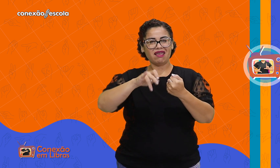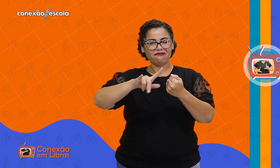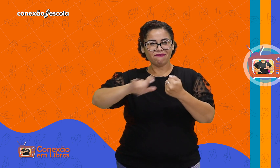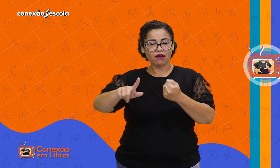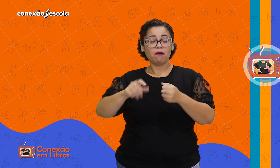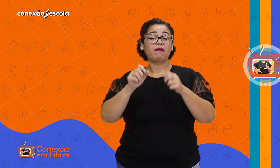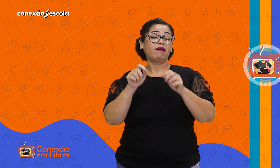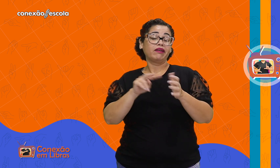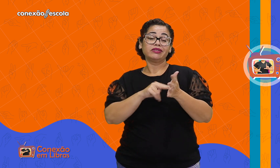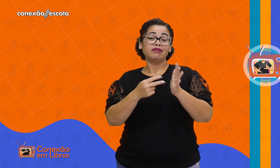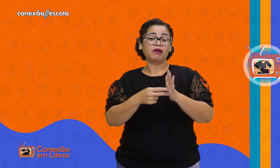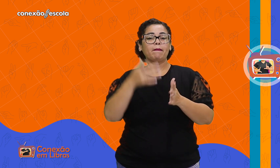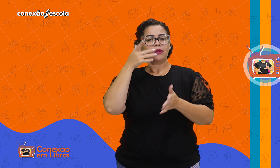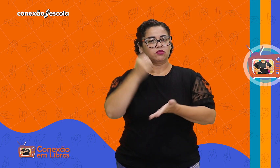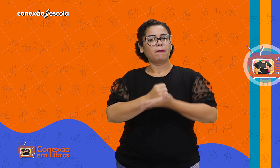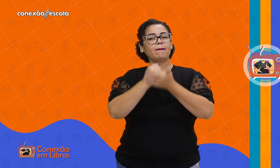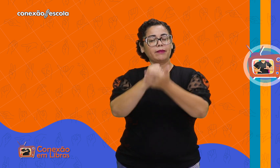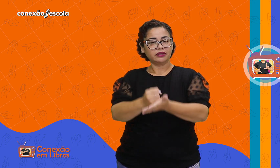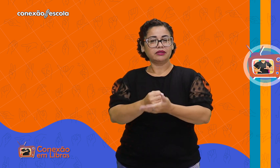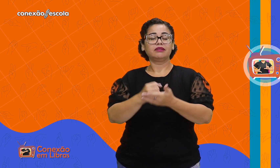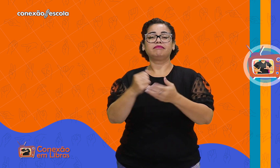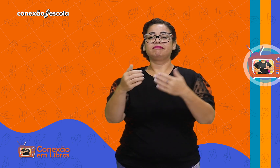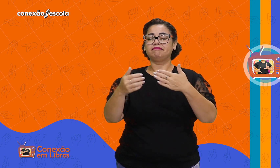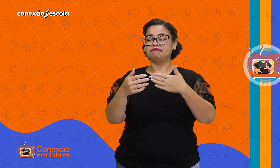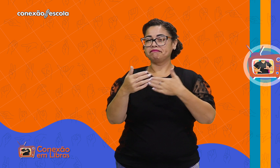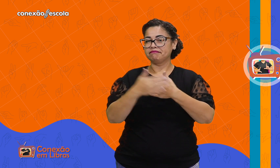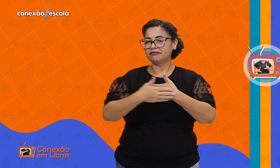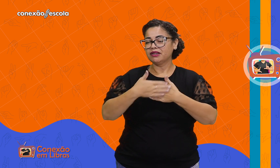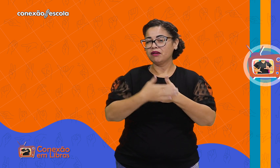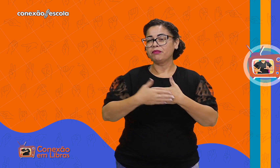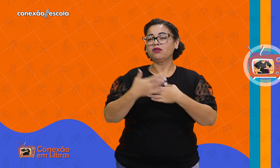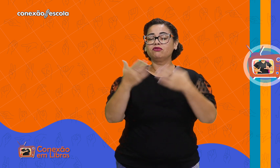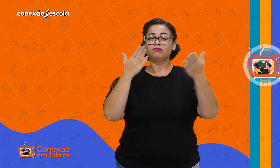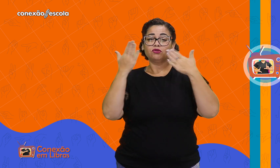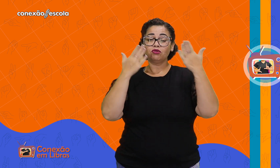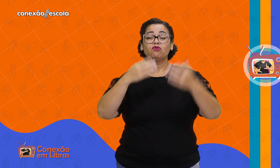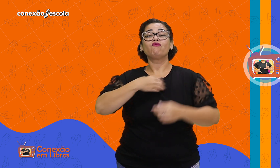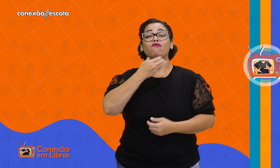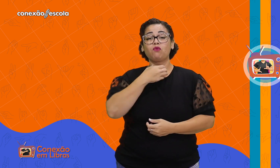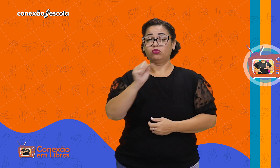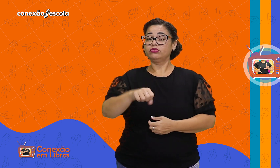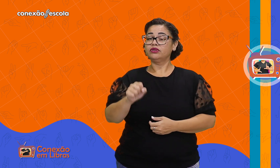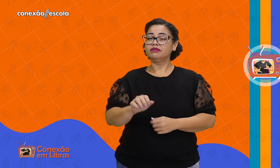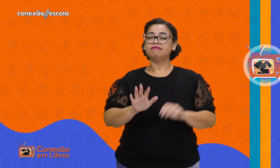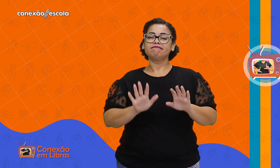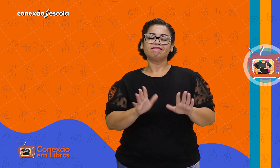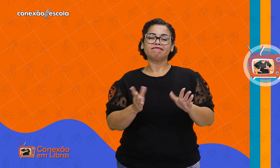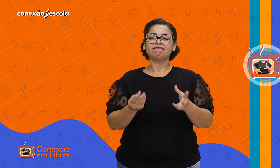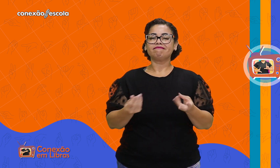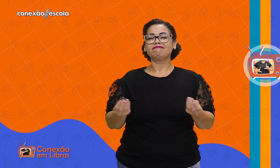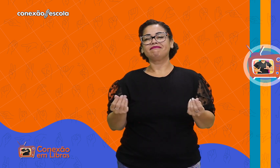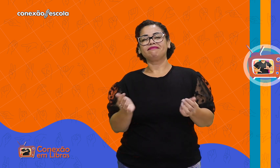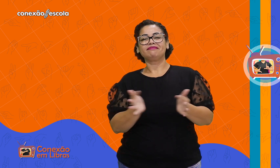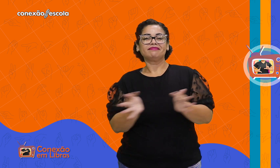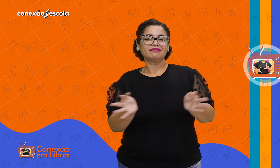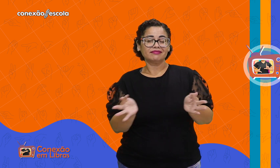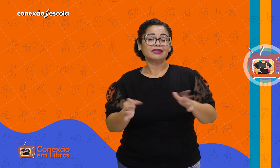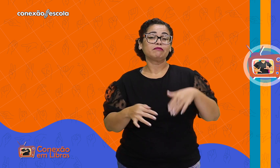de suporte 1 quer dizer que a pessoa precisa de suporte terapêutico, psicológico, fonoaudiológico, sim, mas com menos